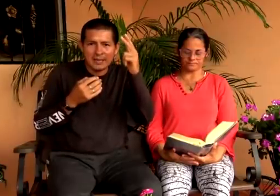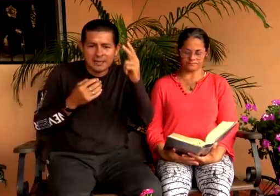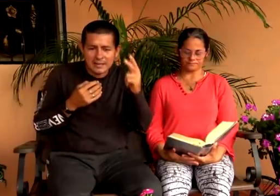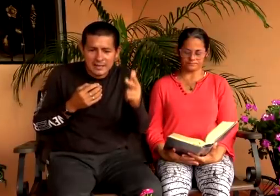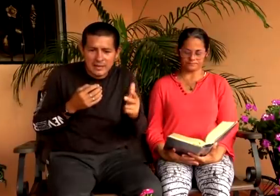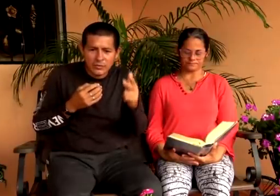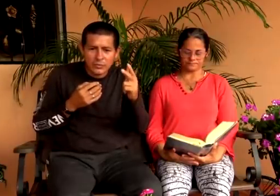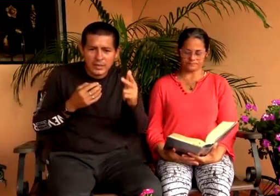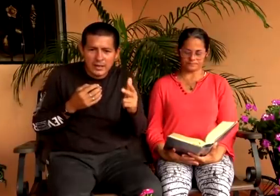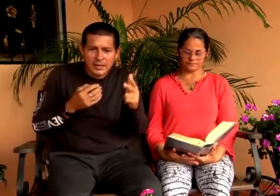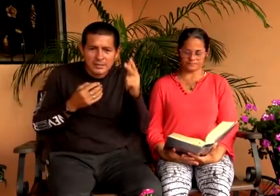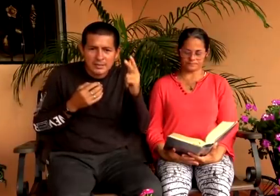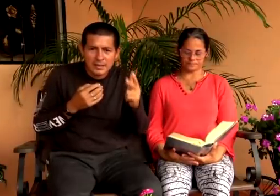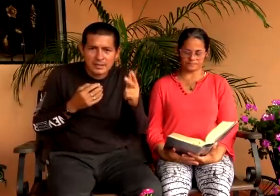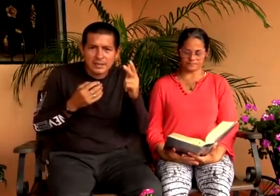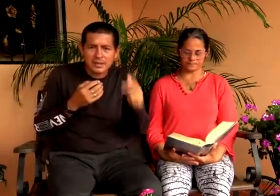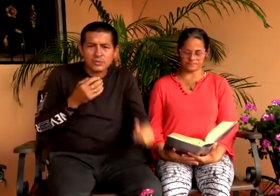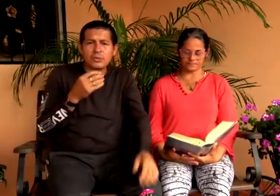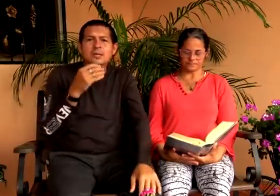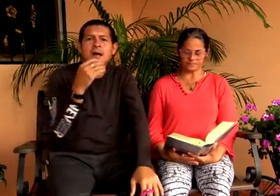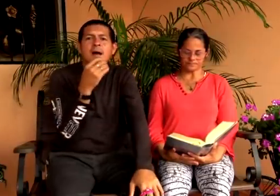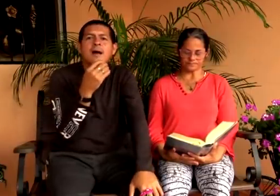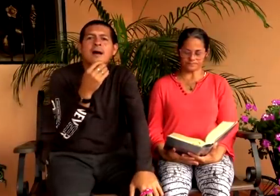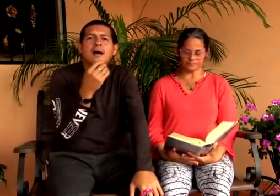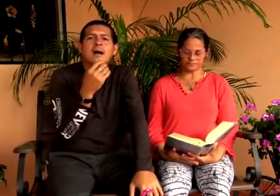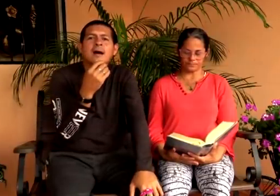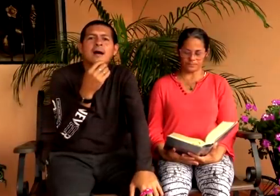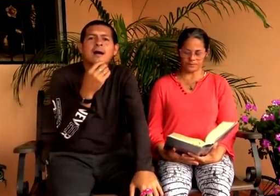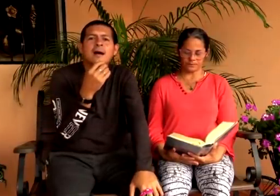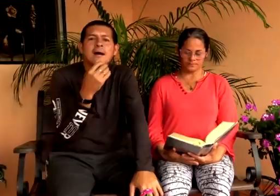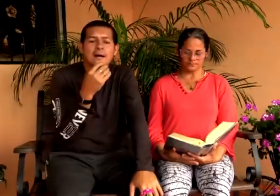es la única santa y católica